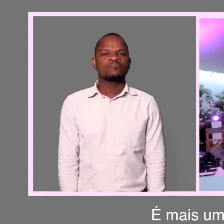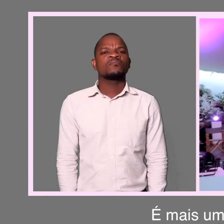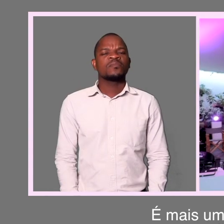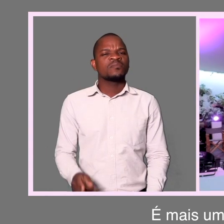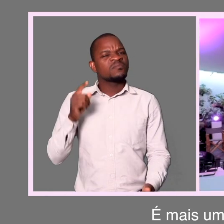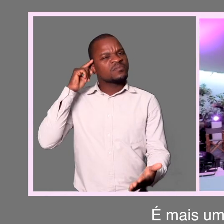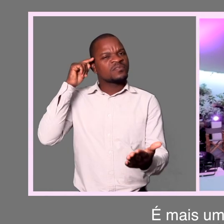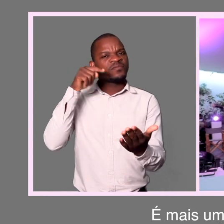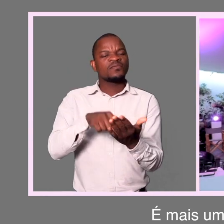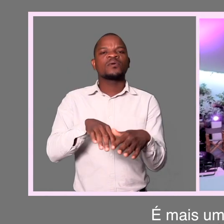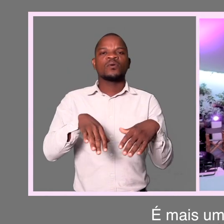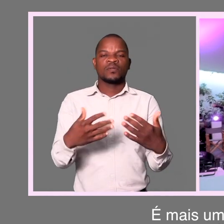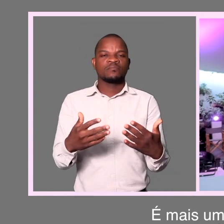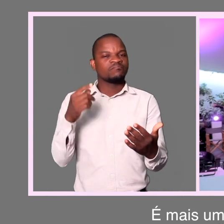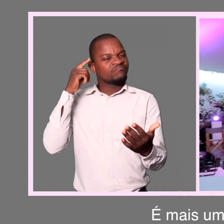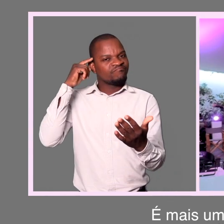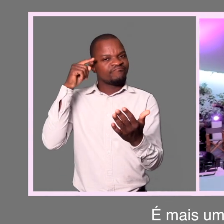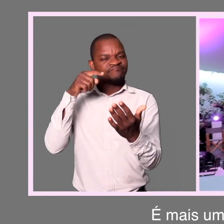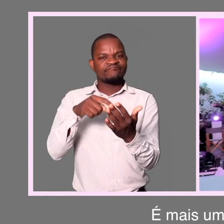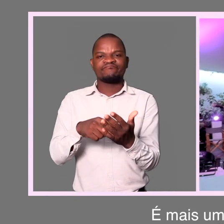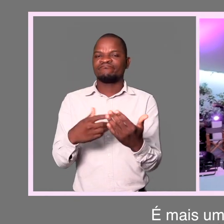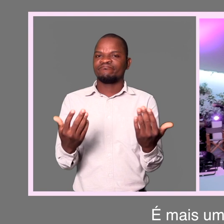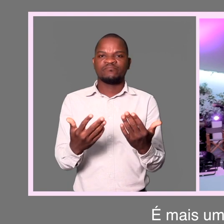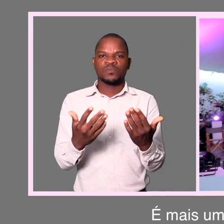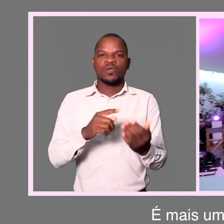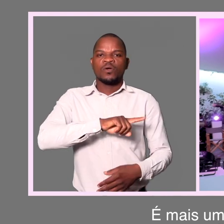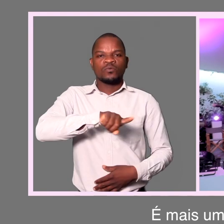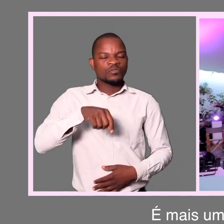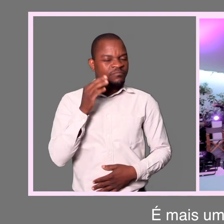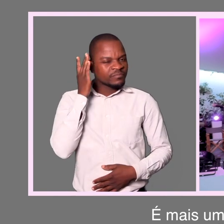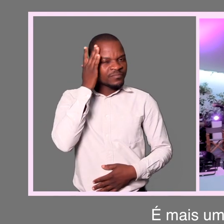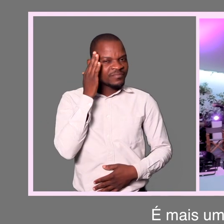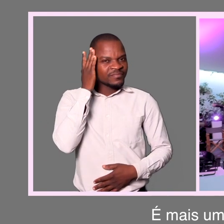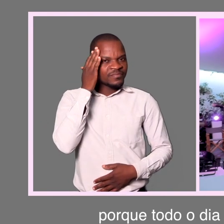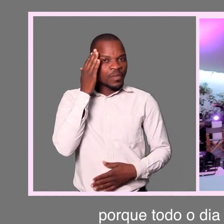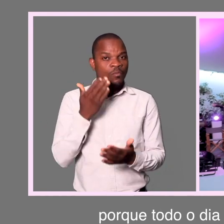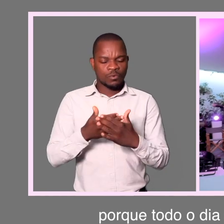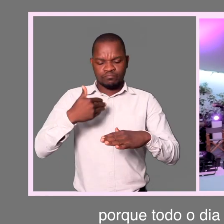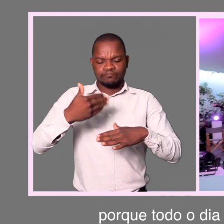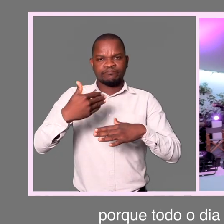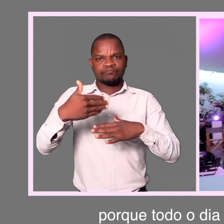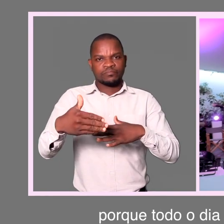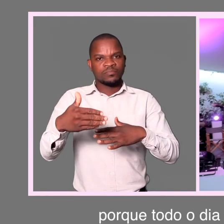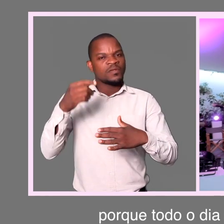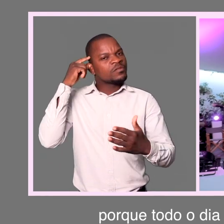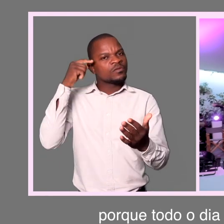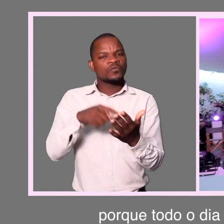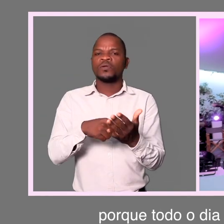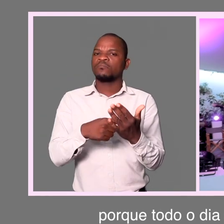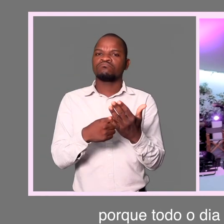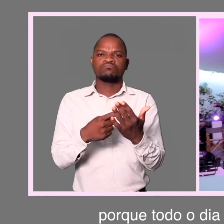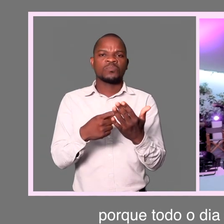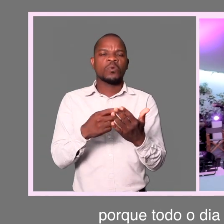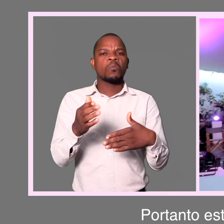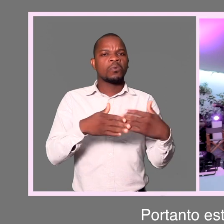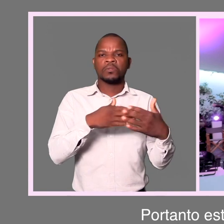É mais uma forma de colocarmos a mão na consciência, porque todos os dias é dia de qualquer ser